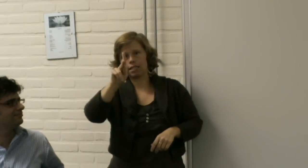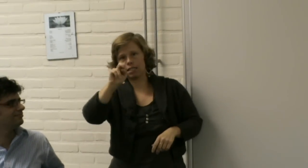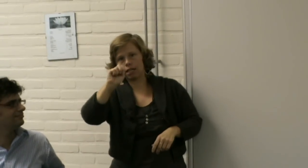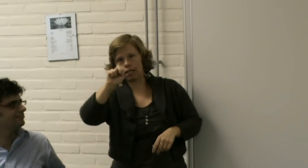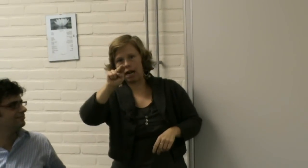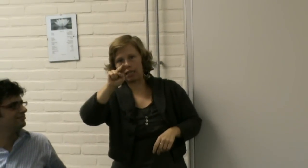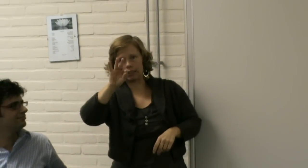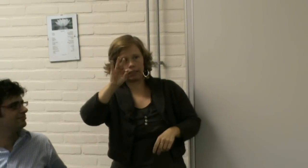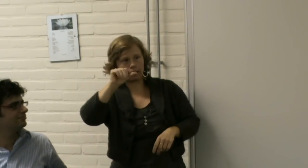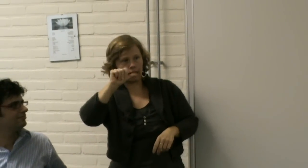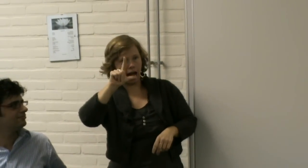Kentalis.